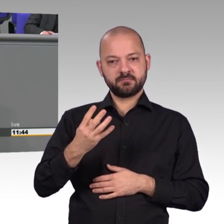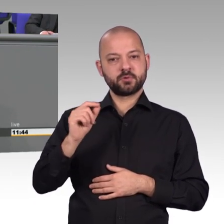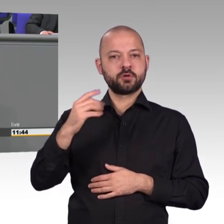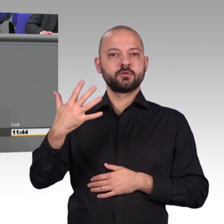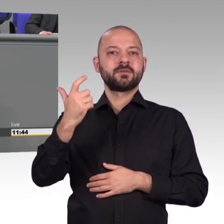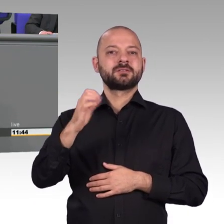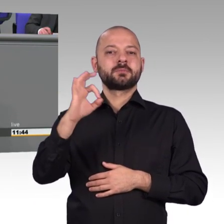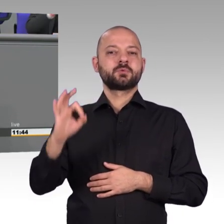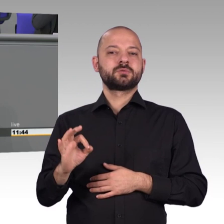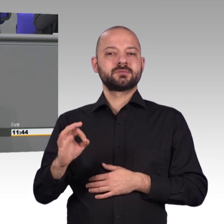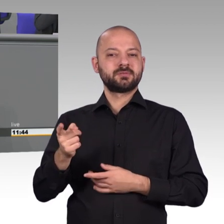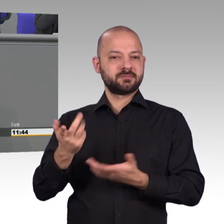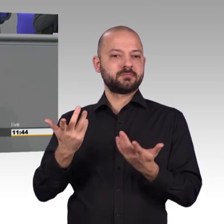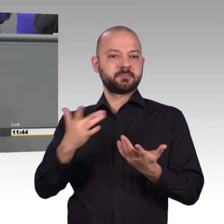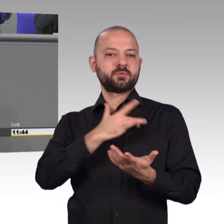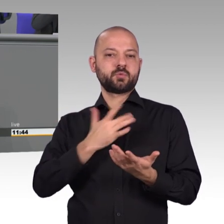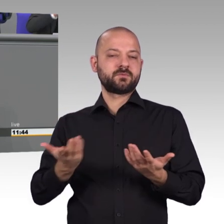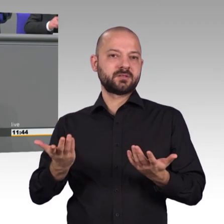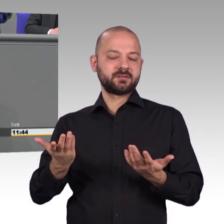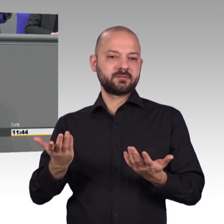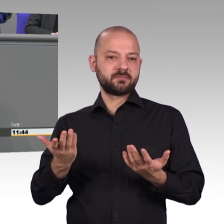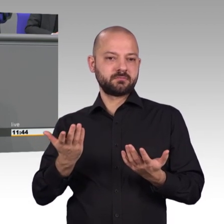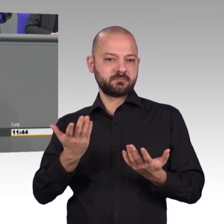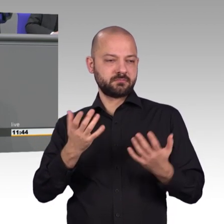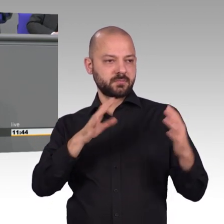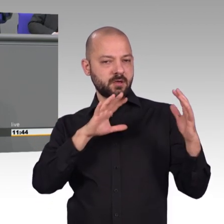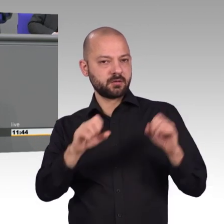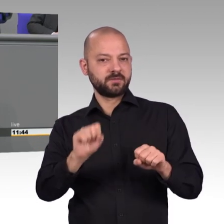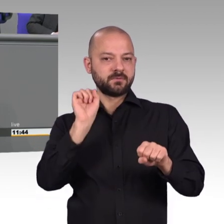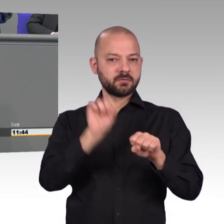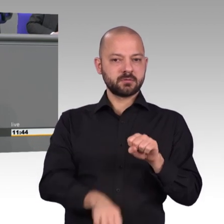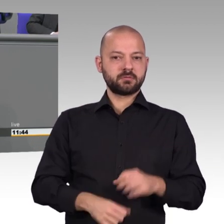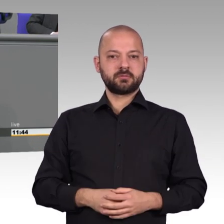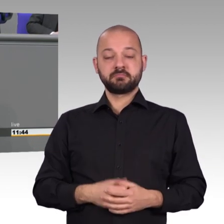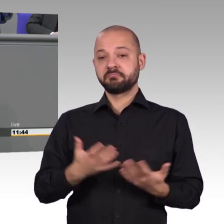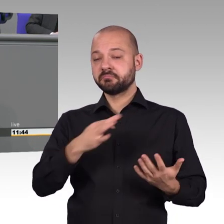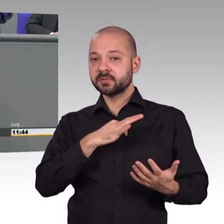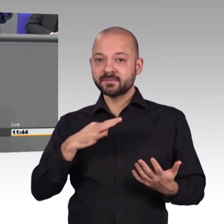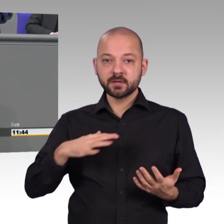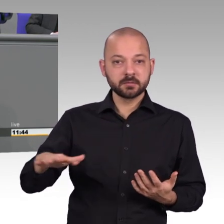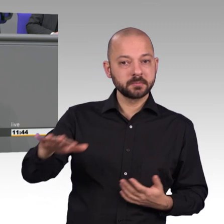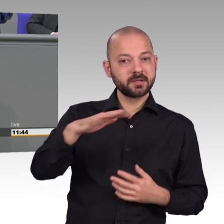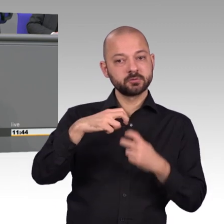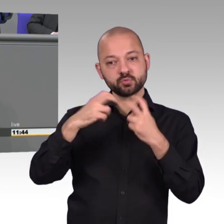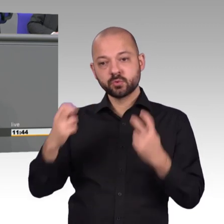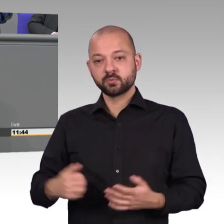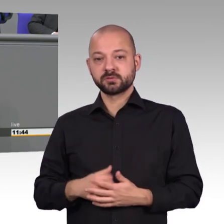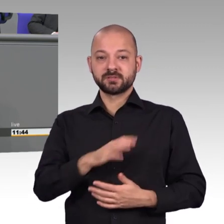Ich wage jedoch zu bezweifeln, dass ein Recht auf Verschlüsselung dazu beitragen kann, die individuelle Sicherheit im digitalen Raum zu verbessern.